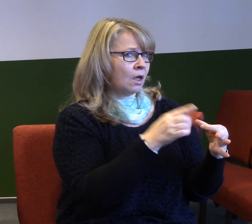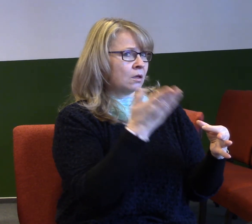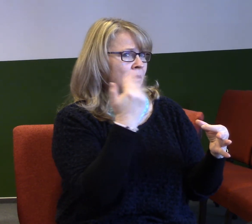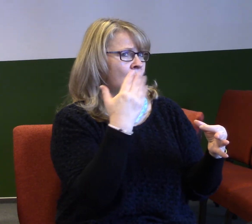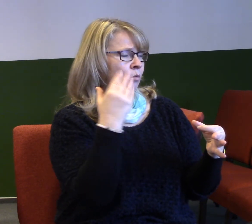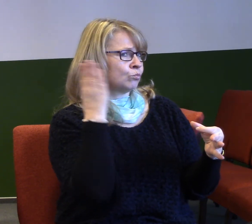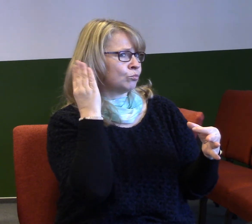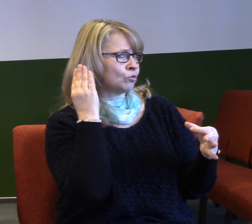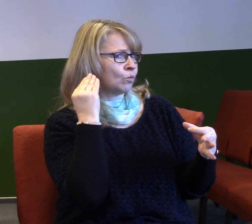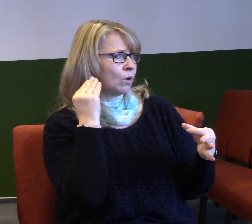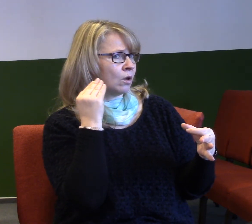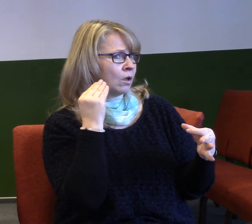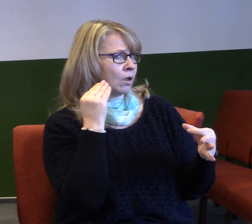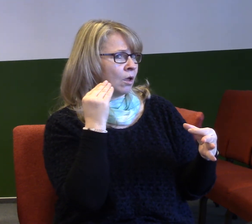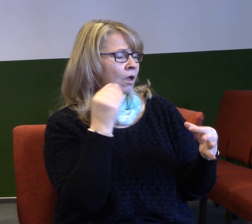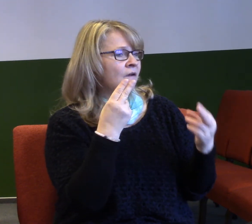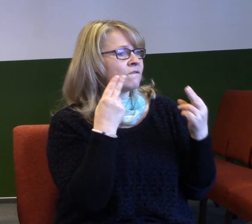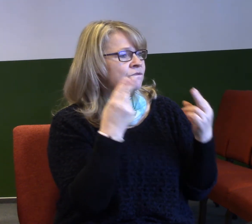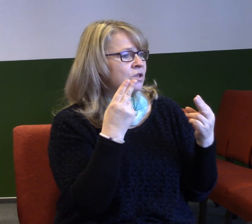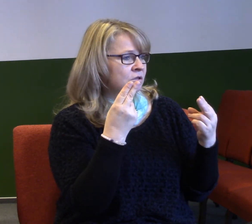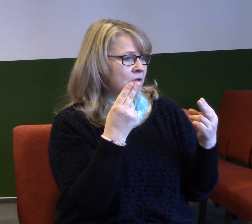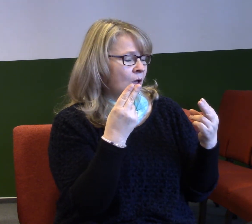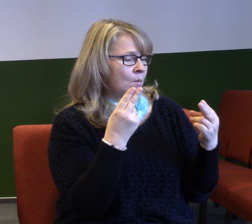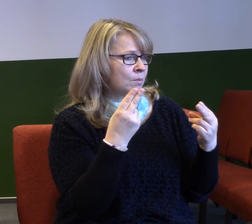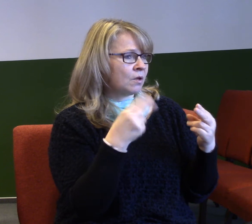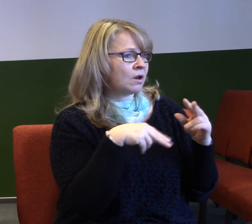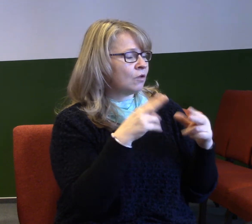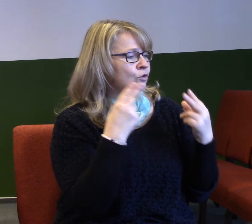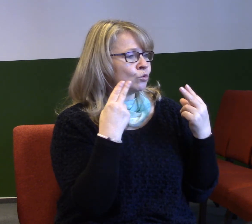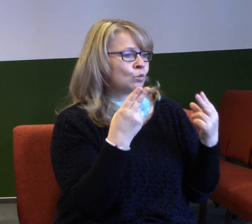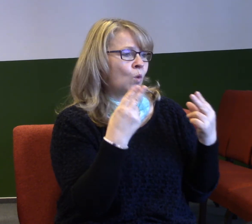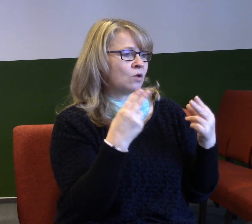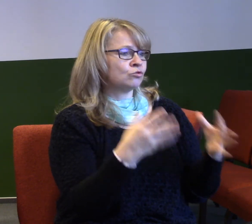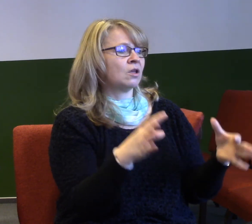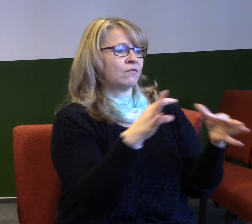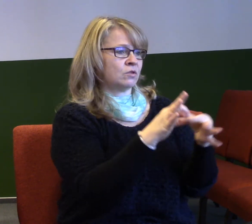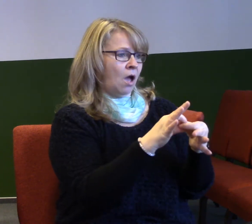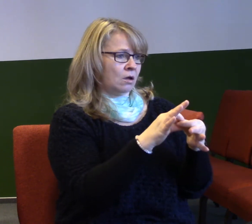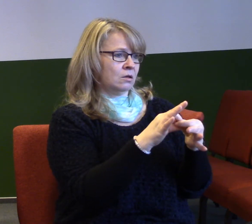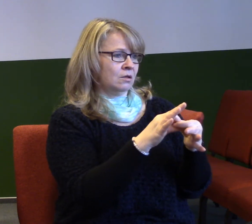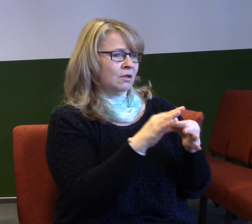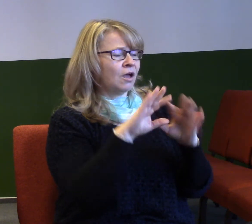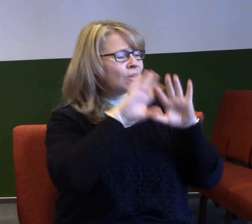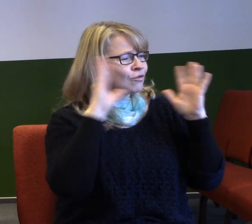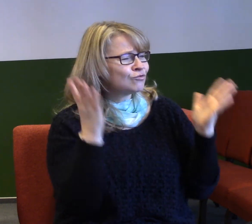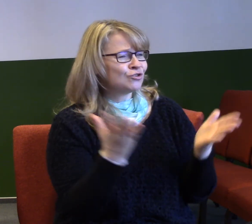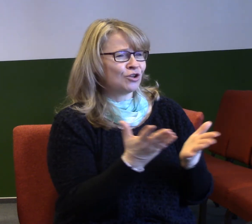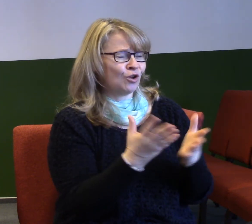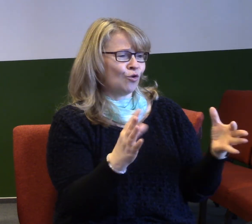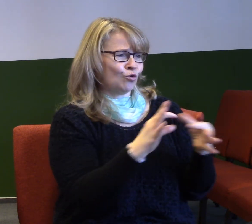je to o vztazích. Vlastně všechno je o vztazích. Jakmile se setká víc než jeden člověk, a vlastně i jeden člověk je